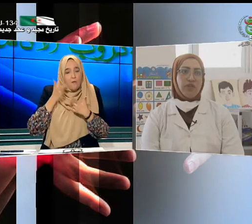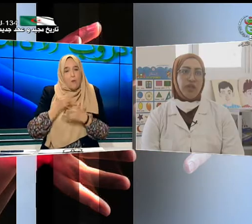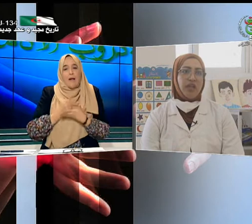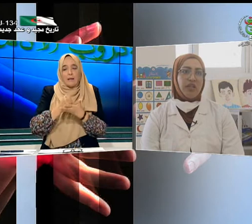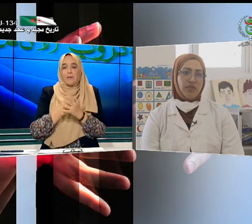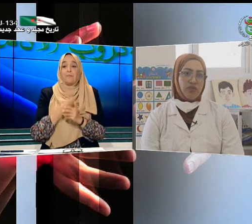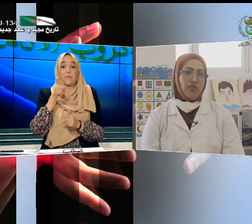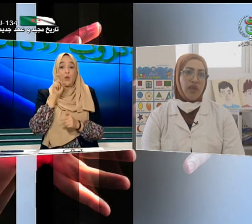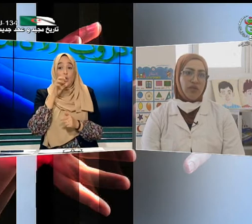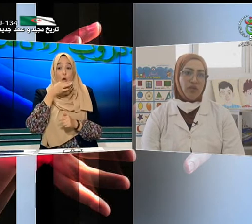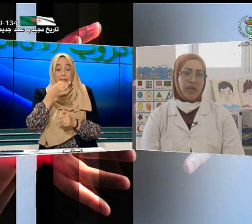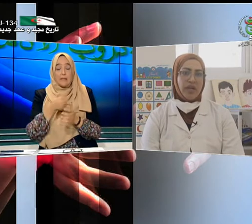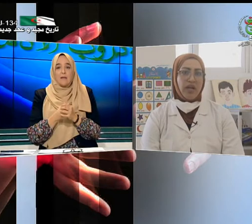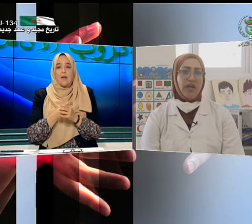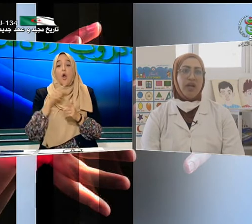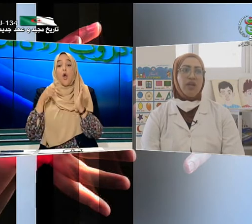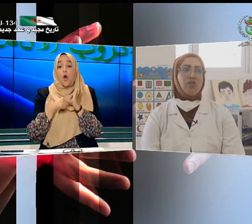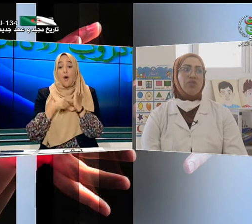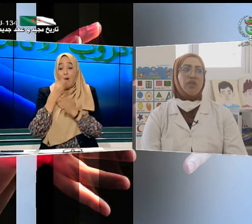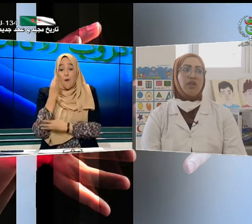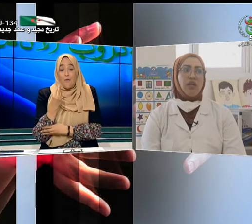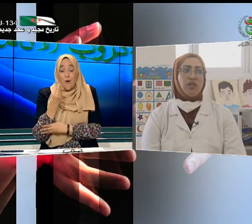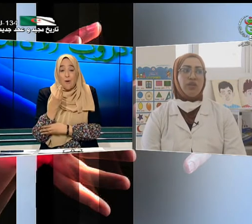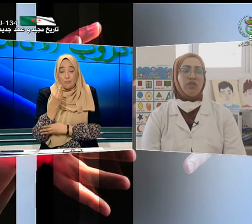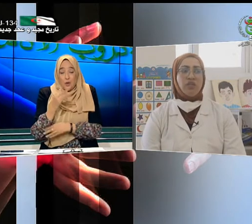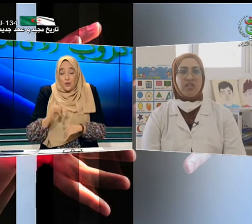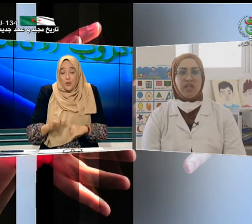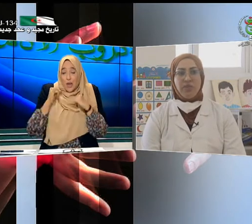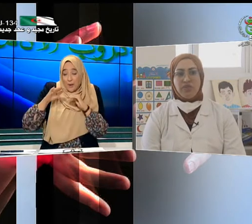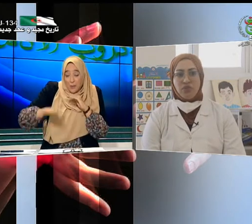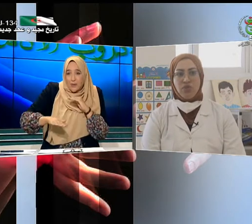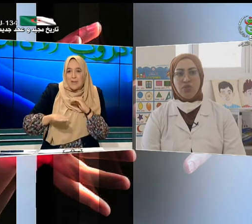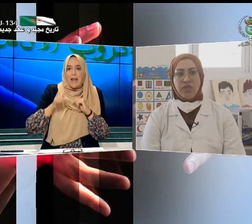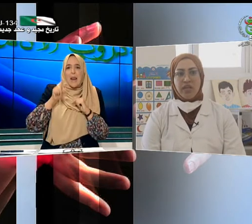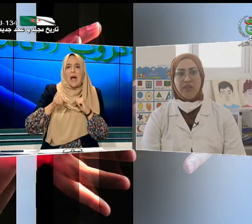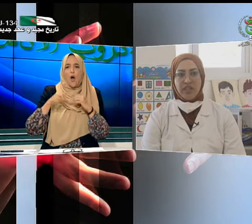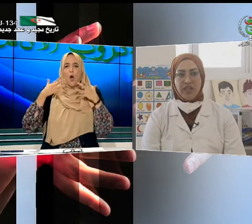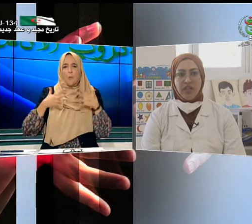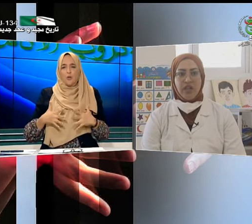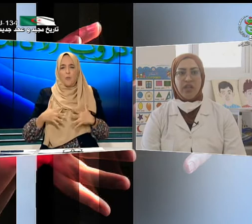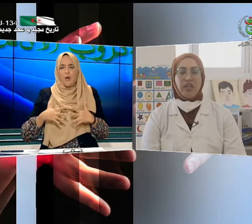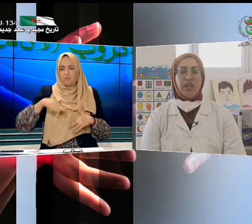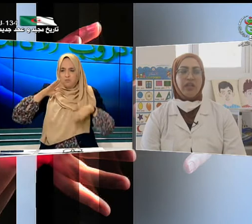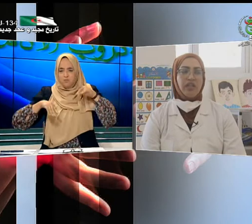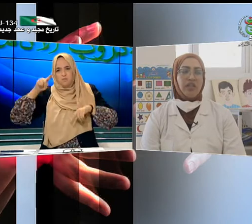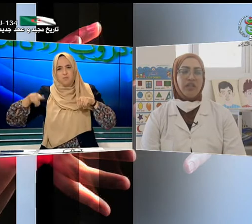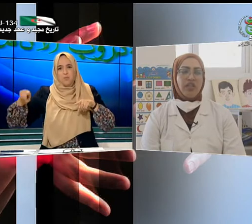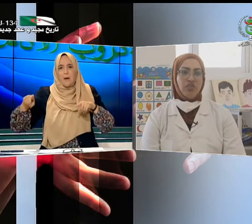مرحلة الطفولة المبكرة يكون اضطراب في السلوك من طرف الطفل يعني قد نجد